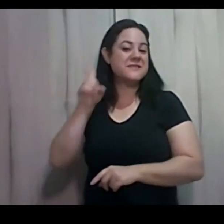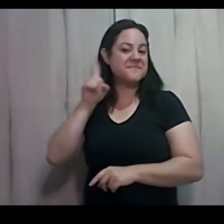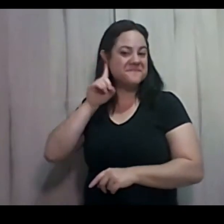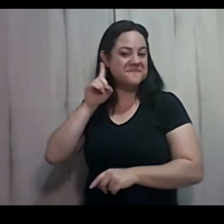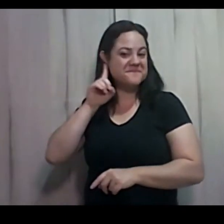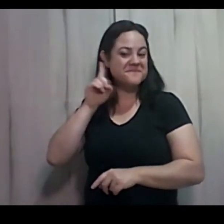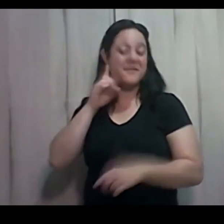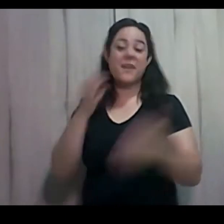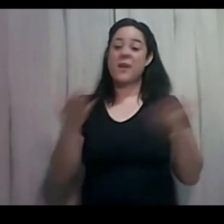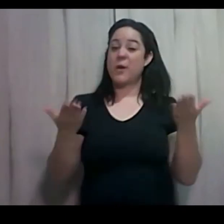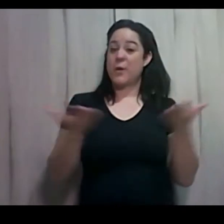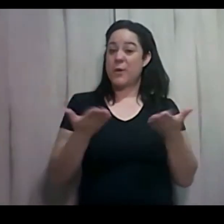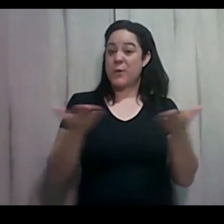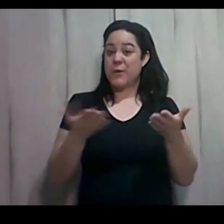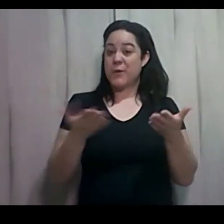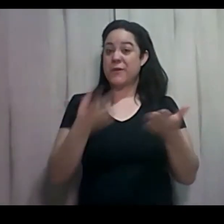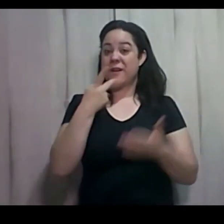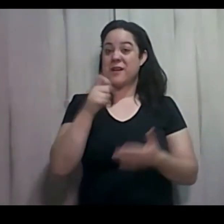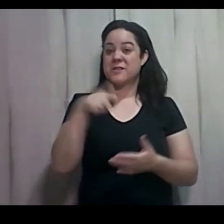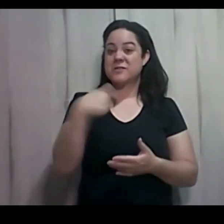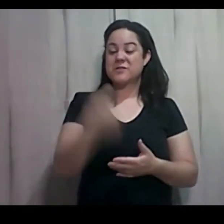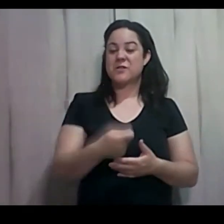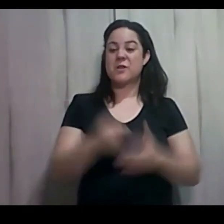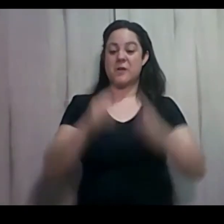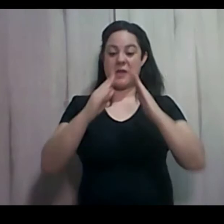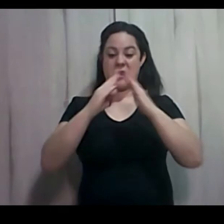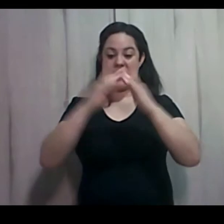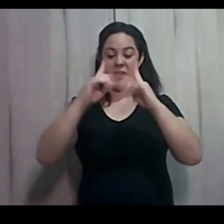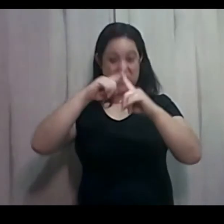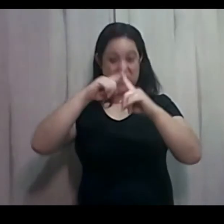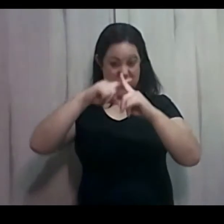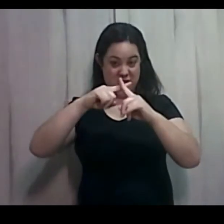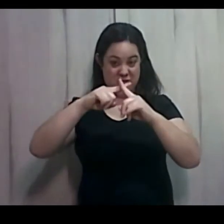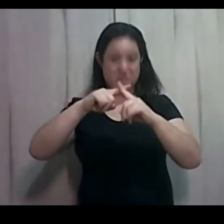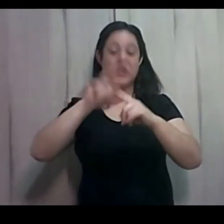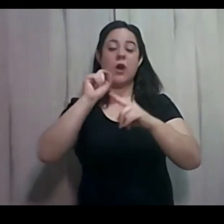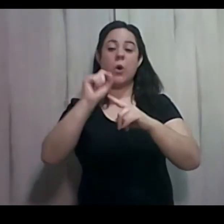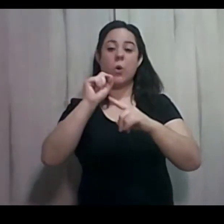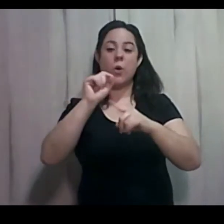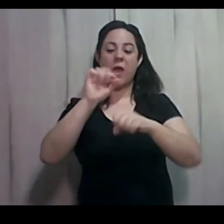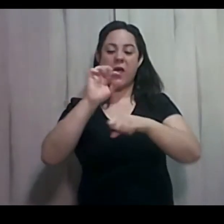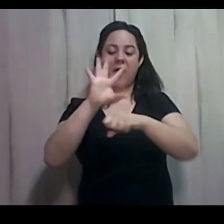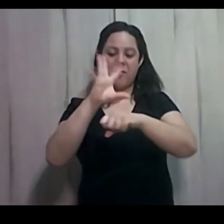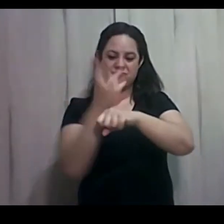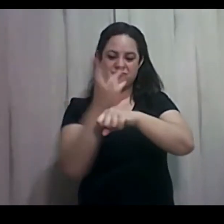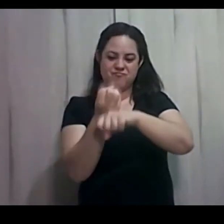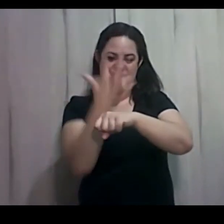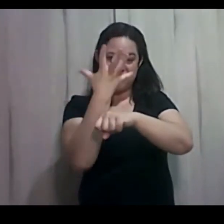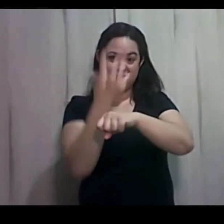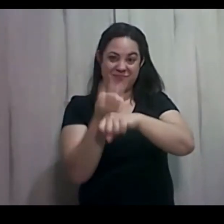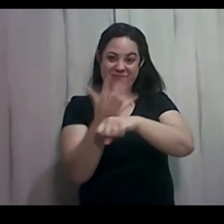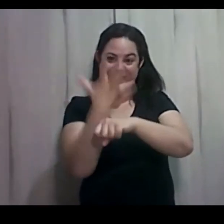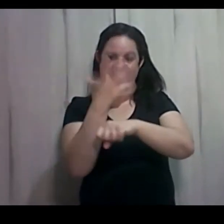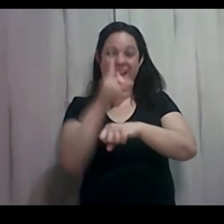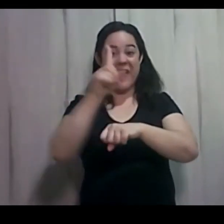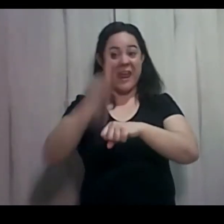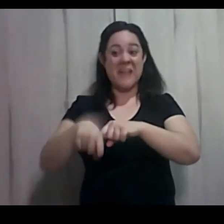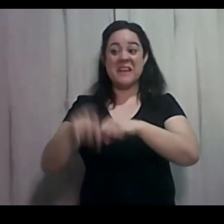nós vamos falar sobre a igreja de Filadélfia. Filadélfia é a igreja do elogio. É a igreja